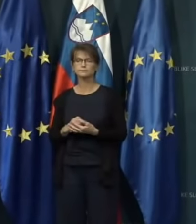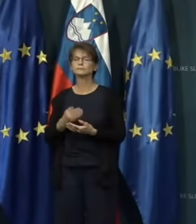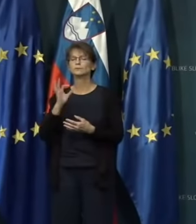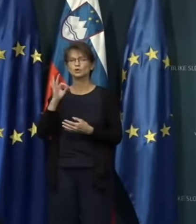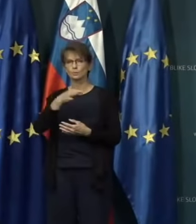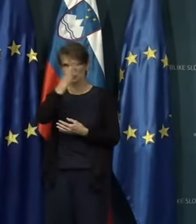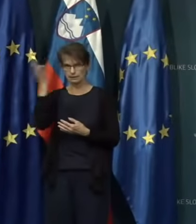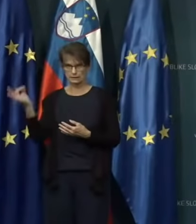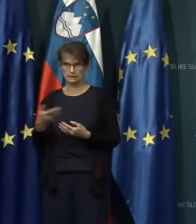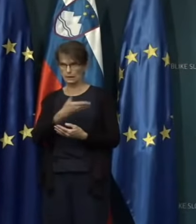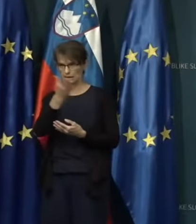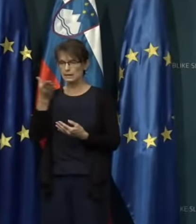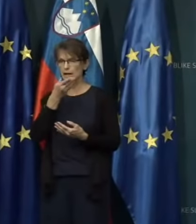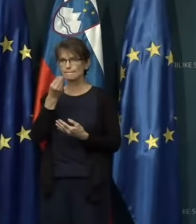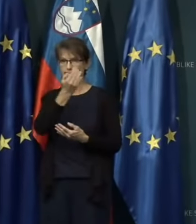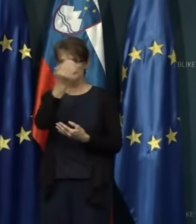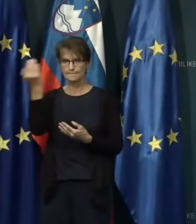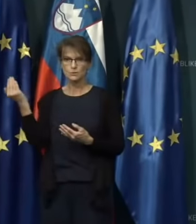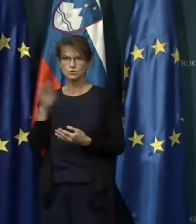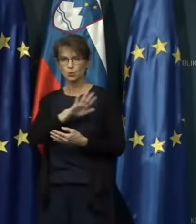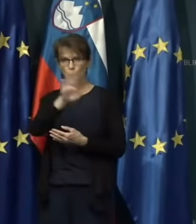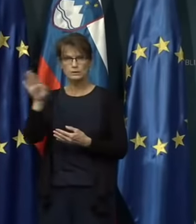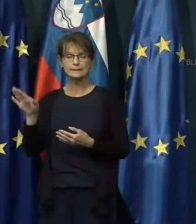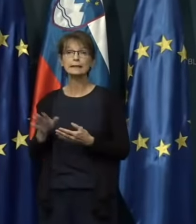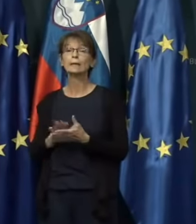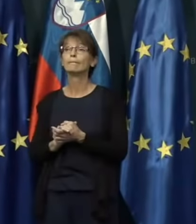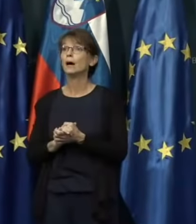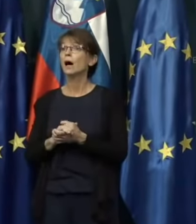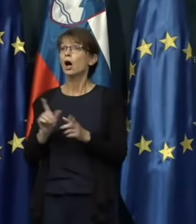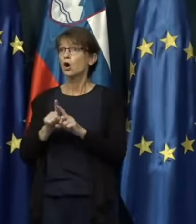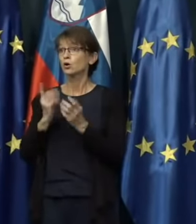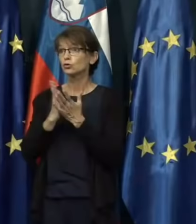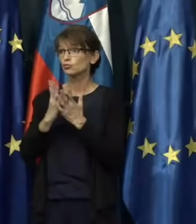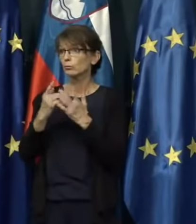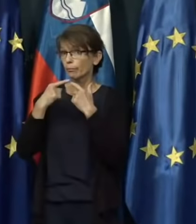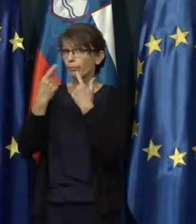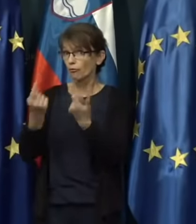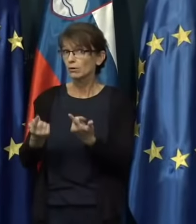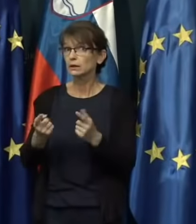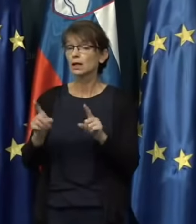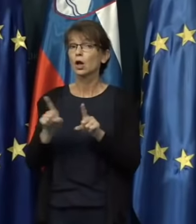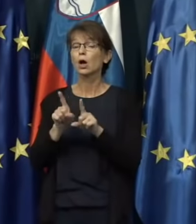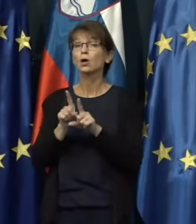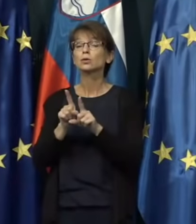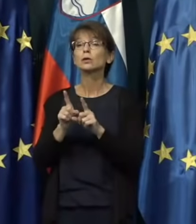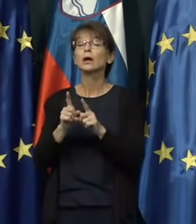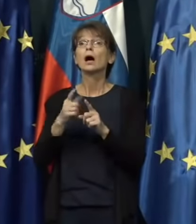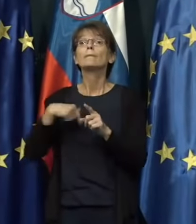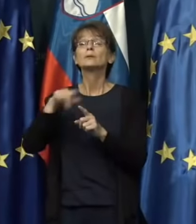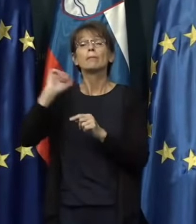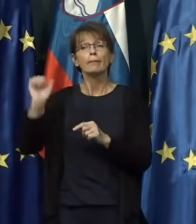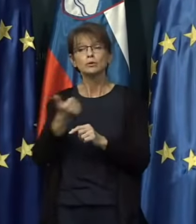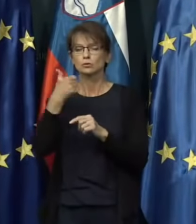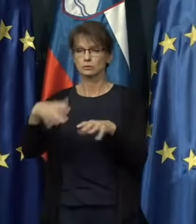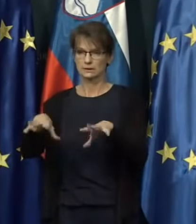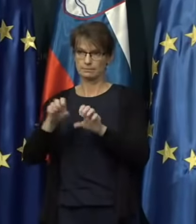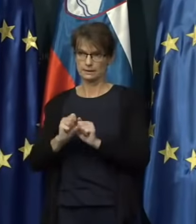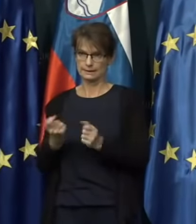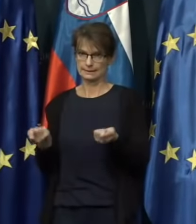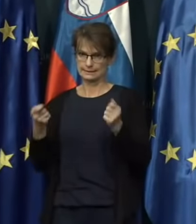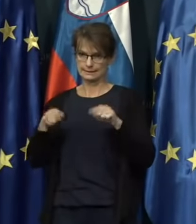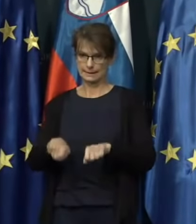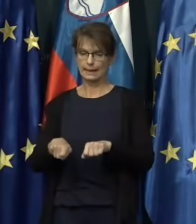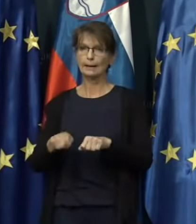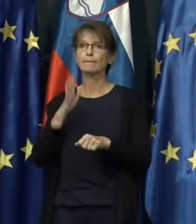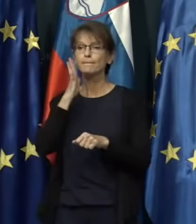Dobar dan, lepo zdrav vse. Torej, kot je bilo rečeno, sveda smo ponovno sprejeli sklep, da